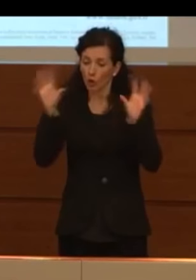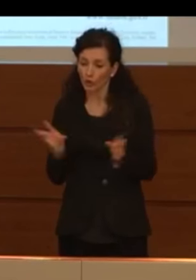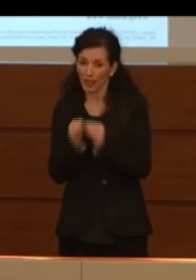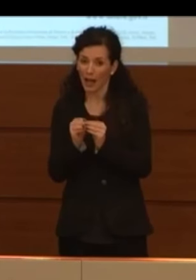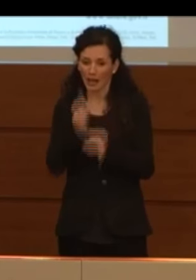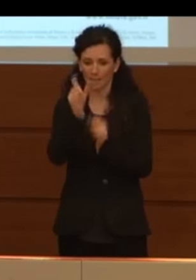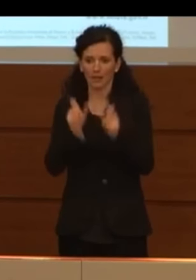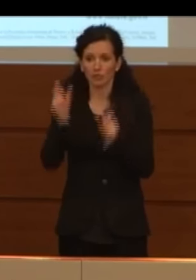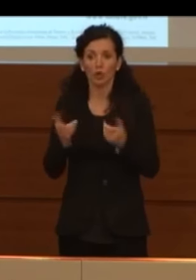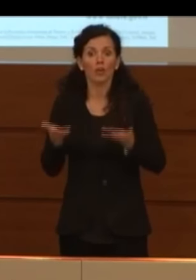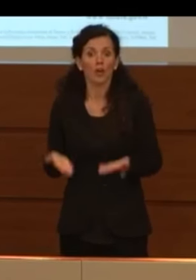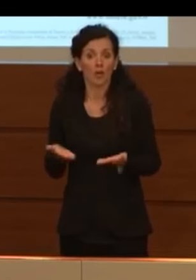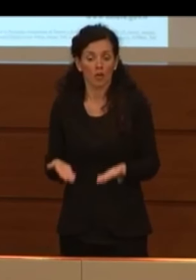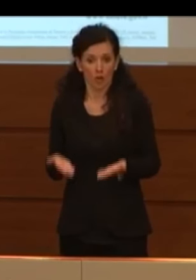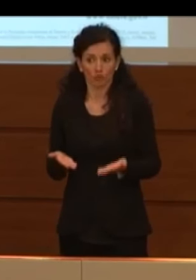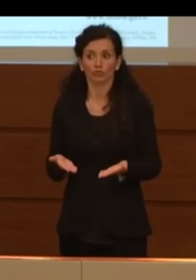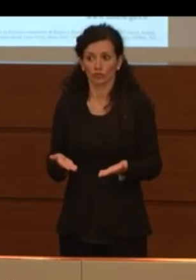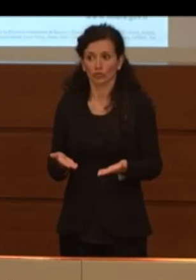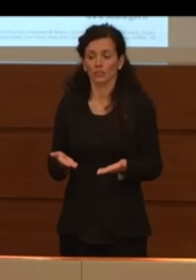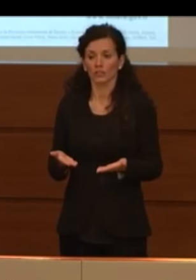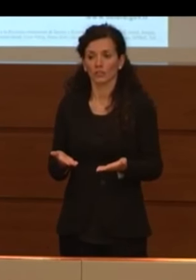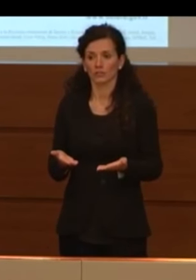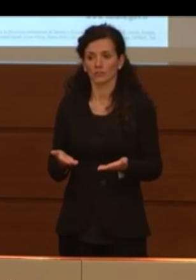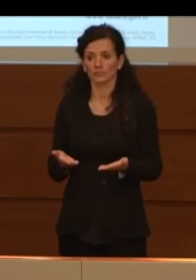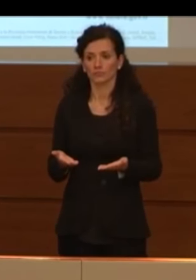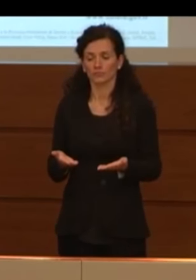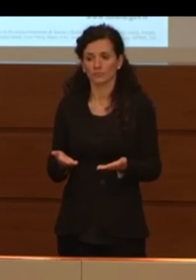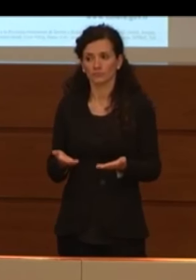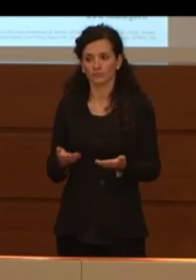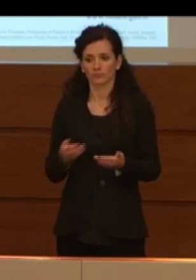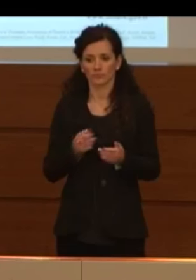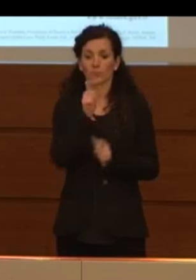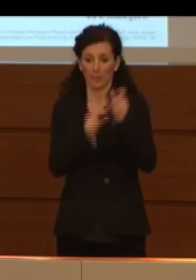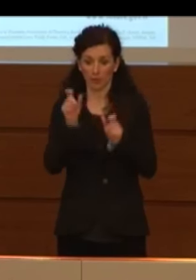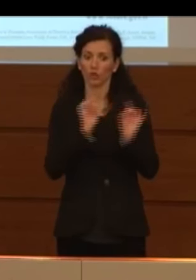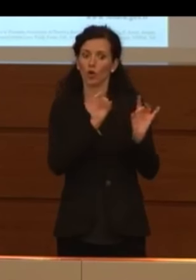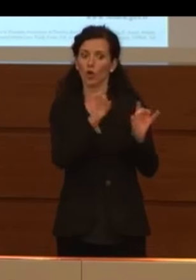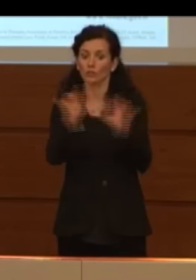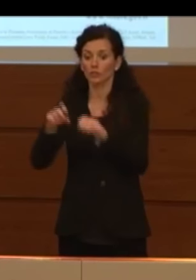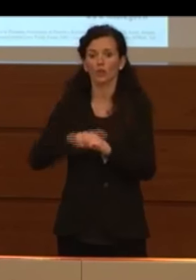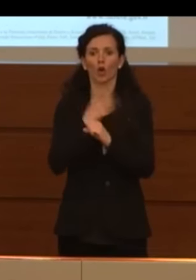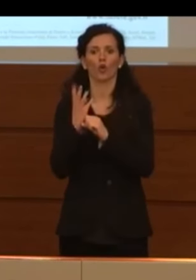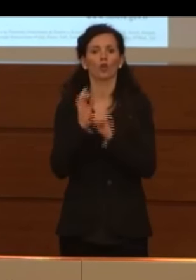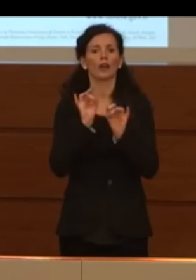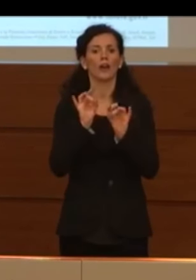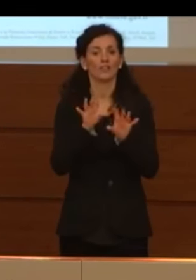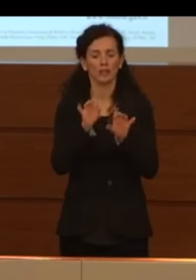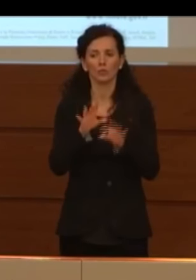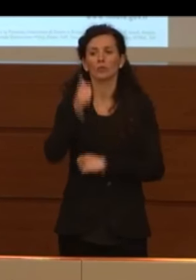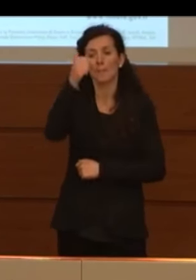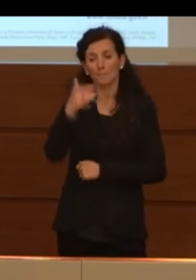attualmente sono contagiate da coronavirus è 1